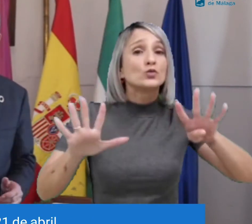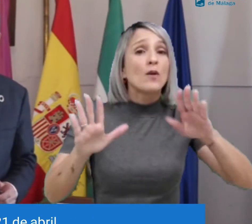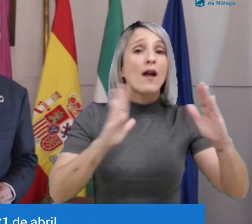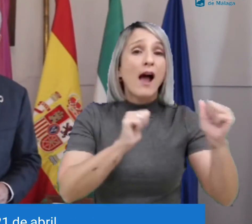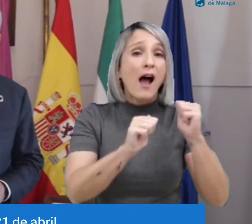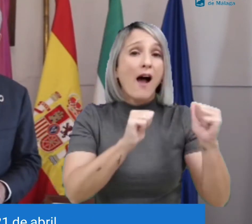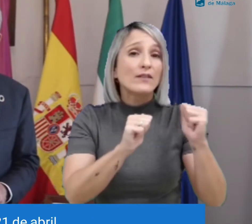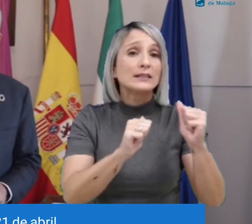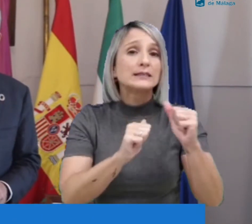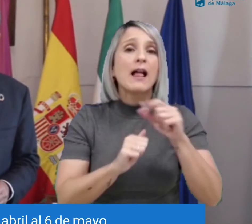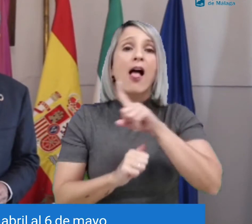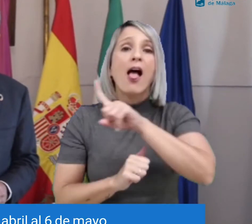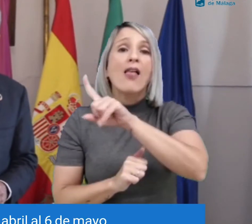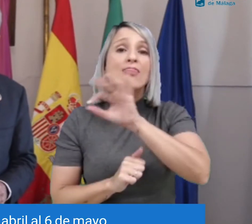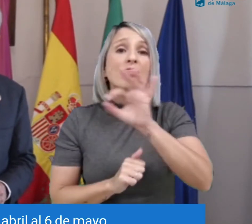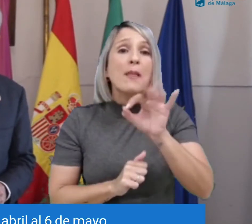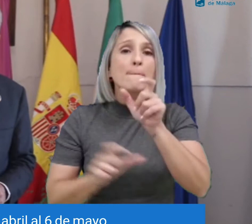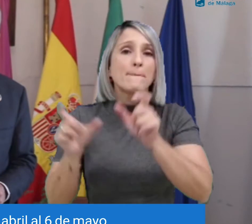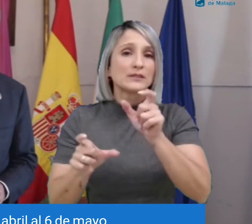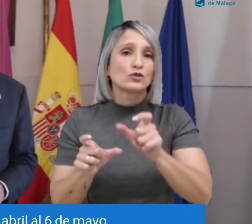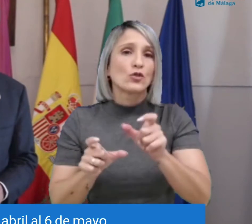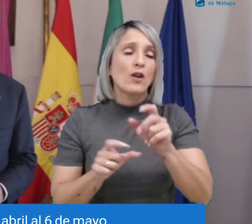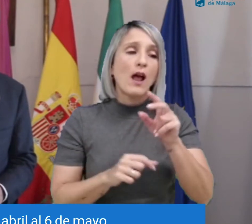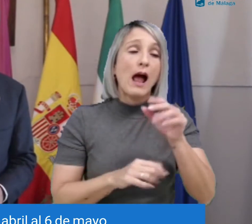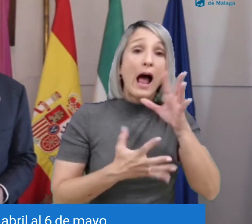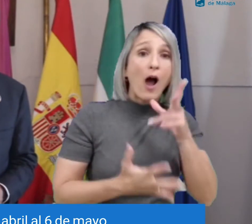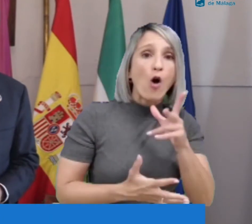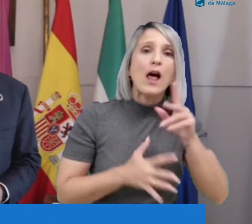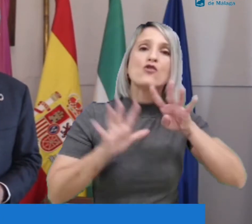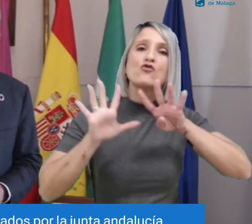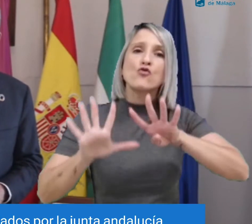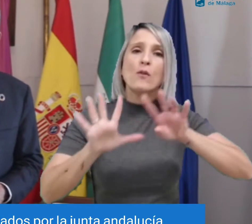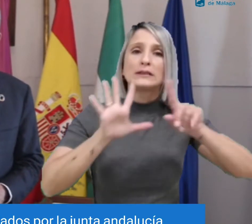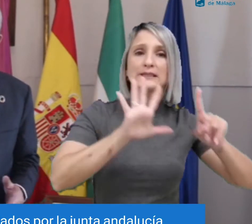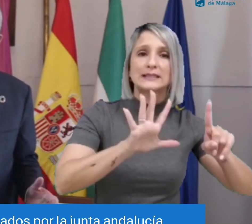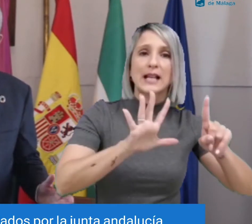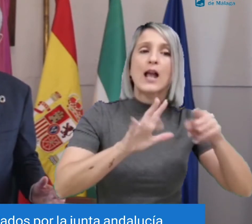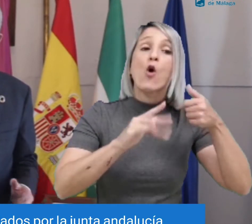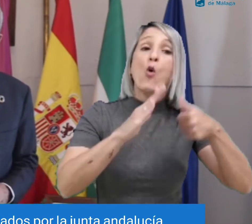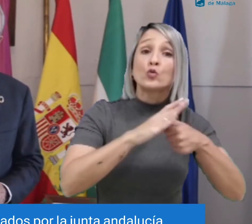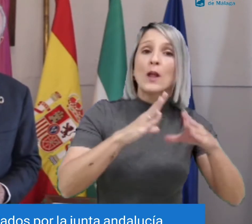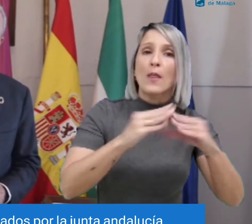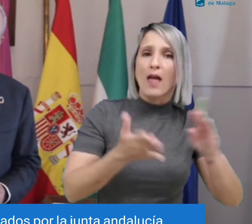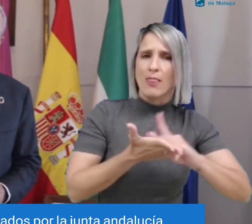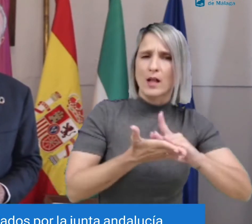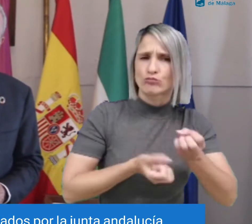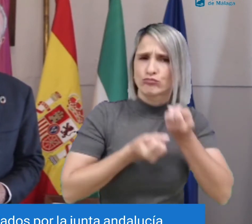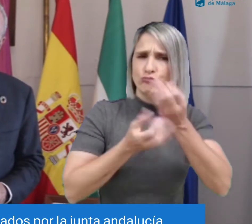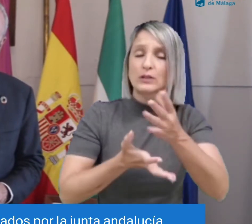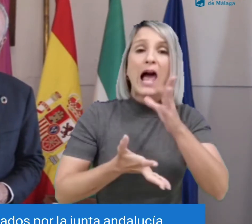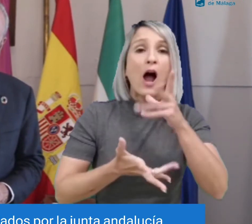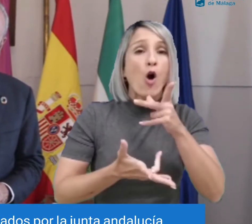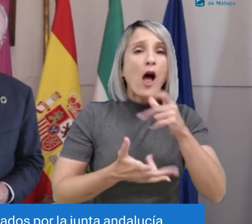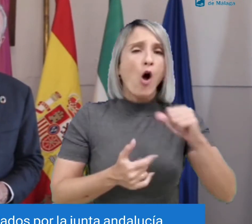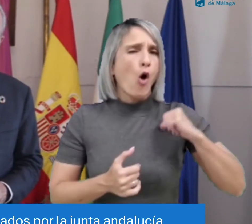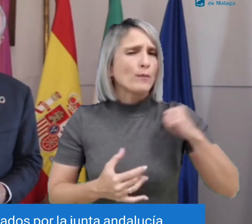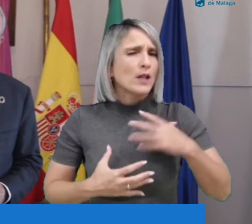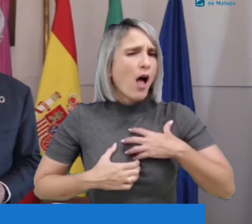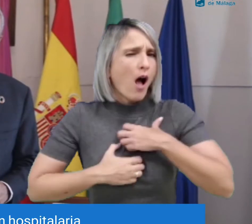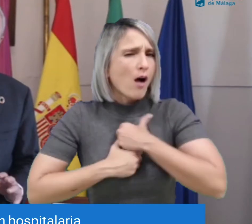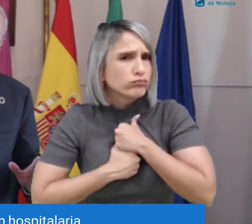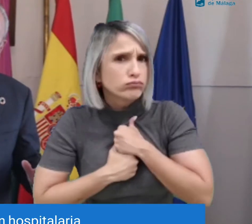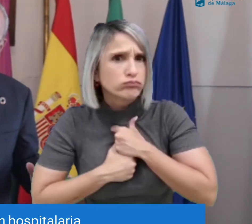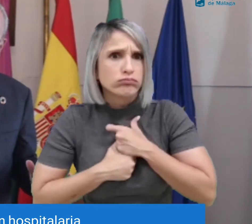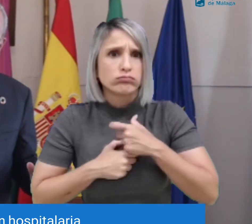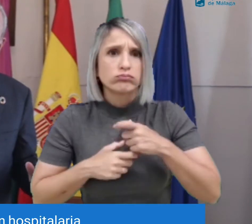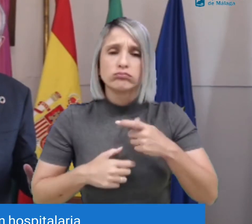o del 22 al 21 de abril, esta vez del 21 de abril al 6 de mayo son 96, los datos oficiales dados por la Junta de Andalucía.